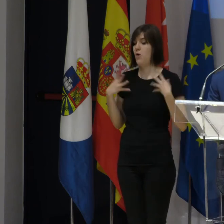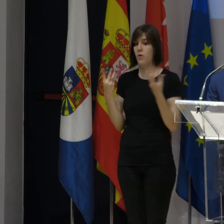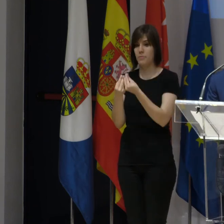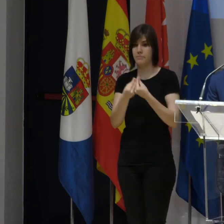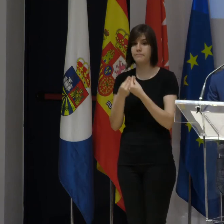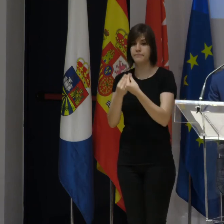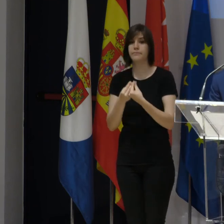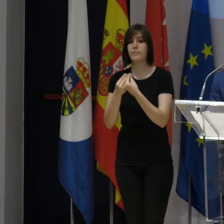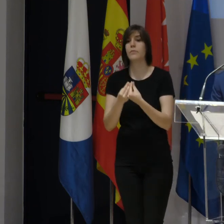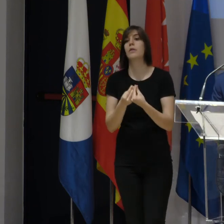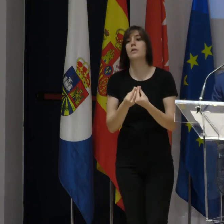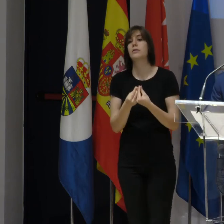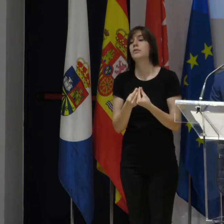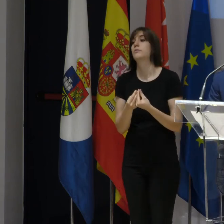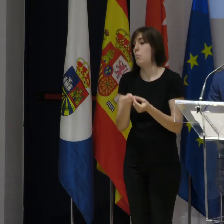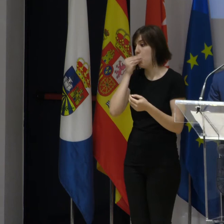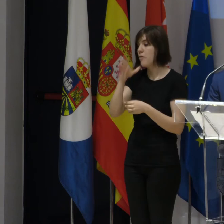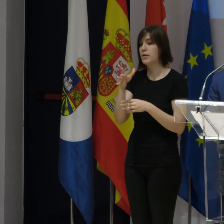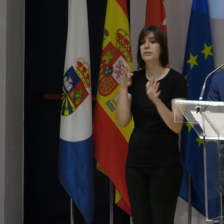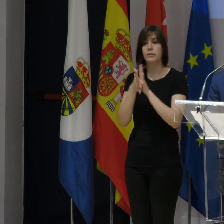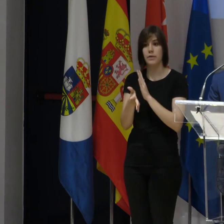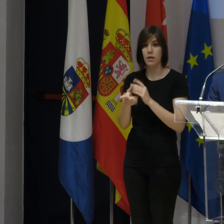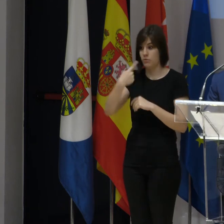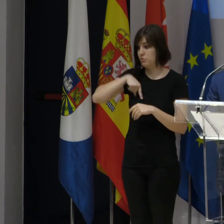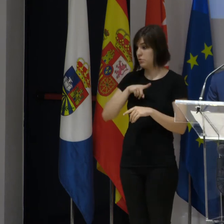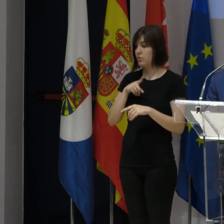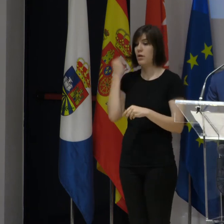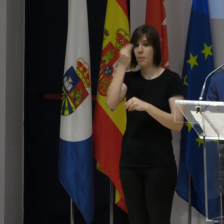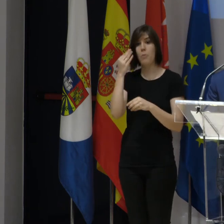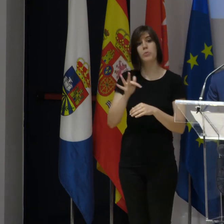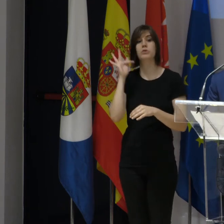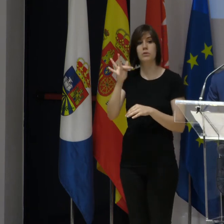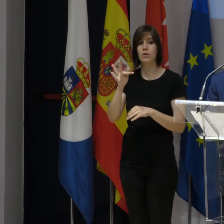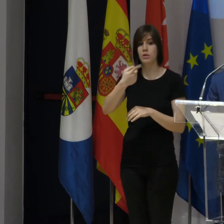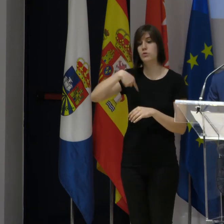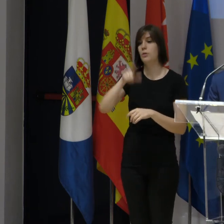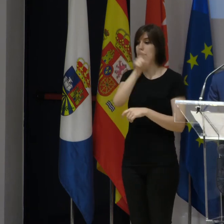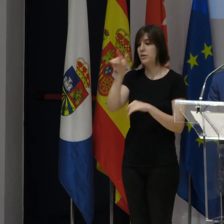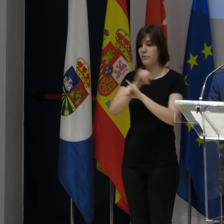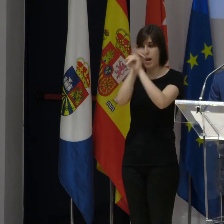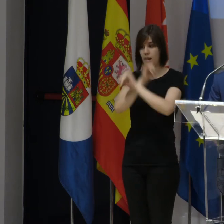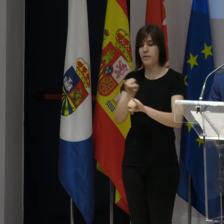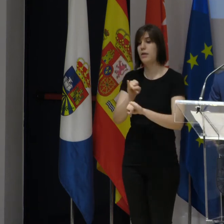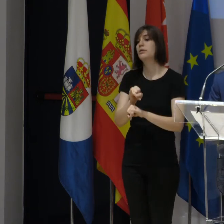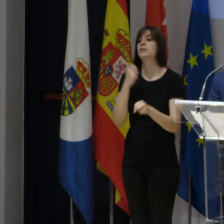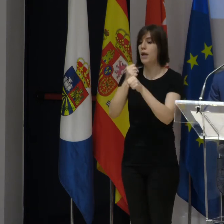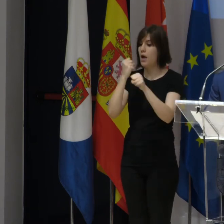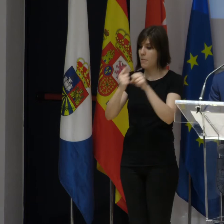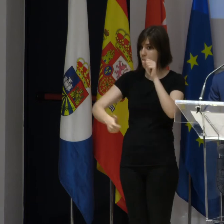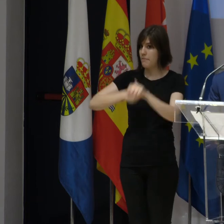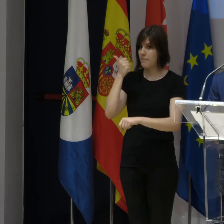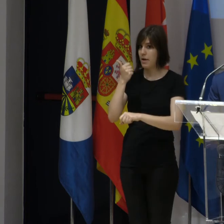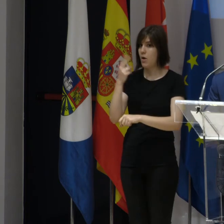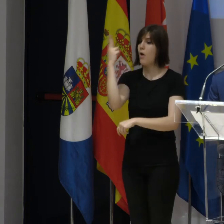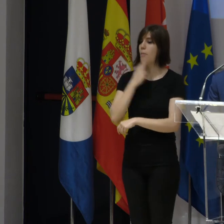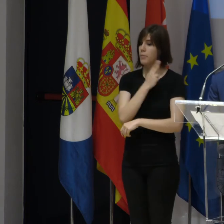organizaciones con condiciones de trabajo favorables es muy valorada por nosotros. Las personas somos más felices, somos más productivos, somos más